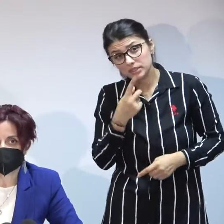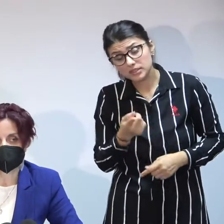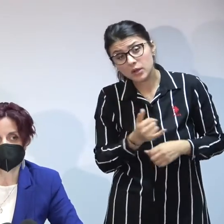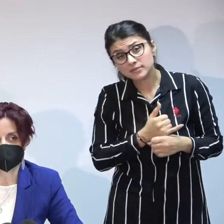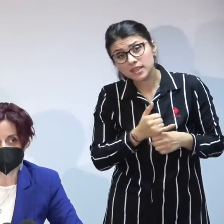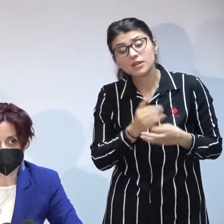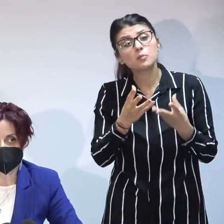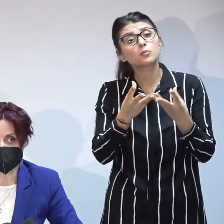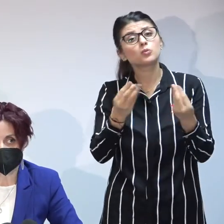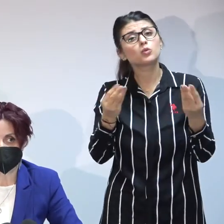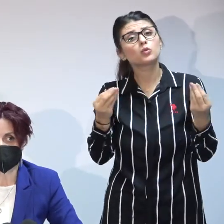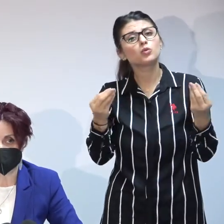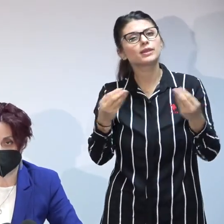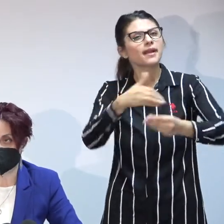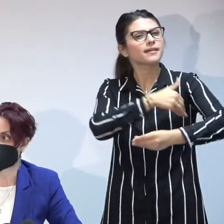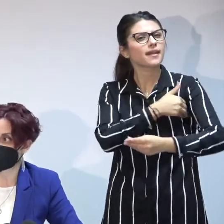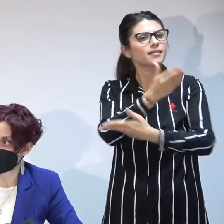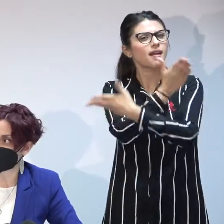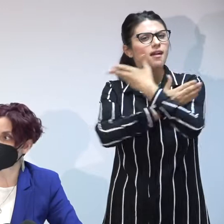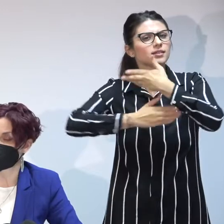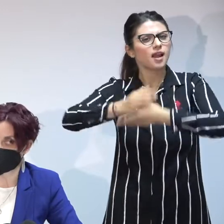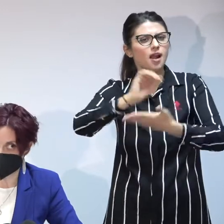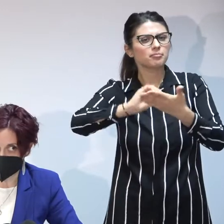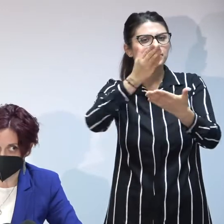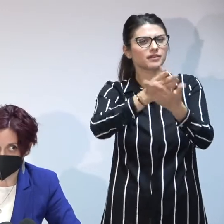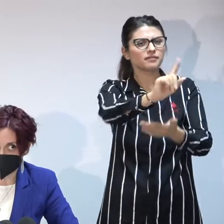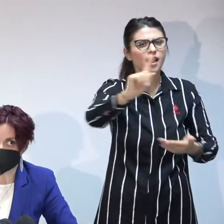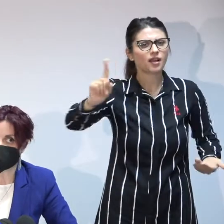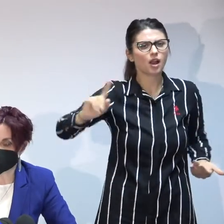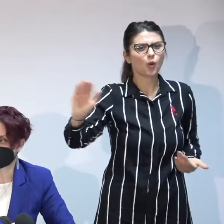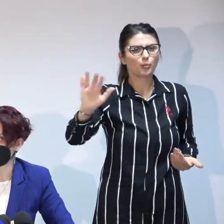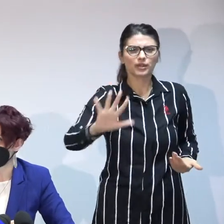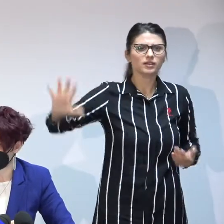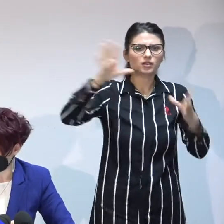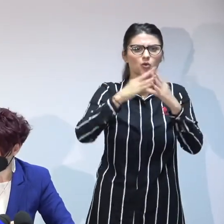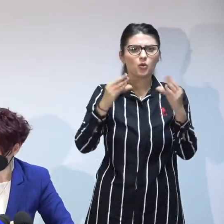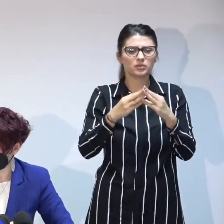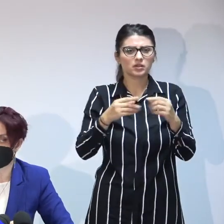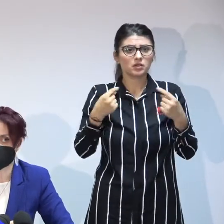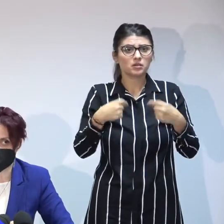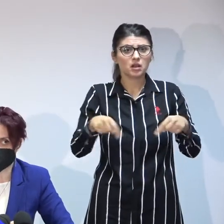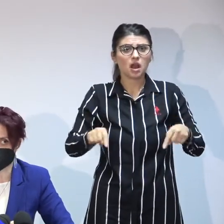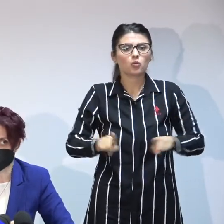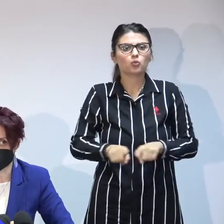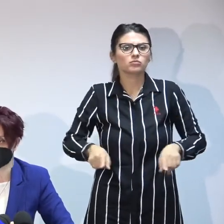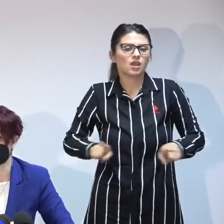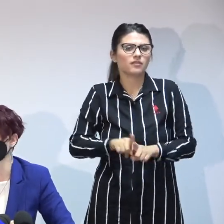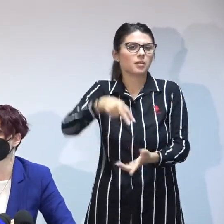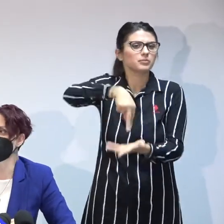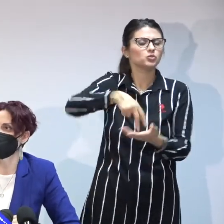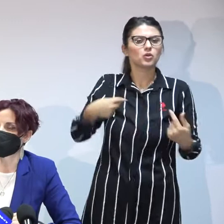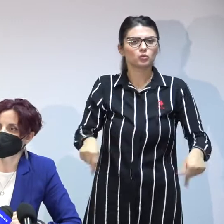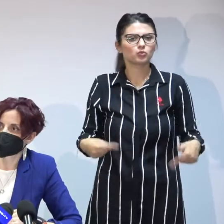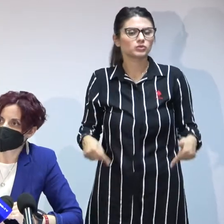multe din încadrările în grad de handicap ale copiilor din sistem nu stau în picioare și probabil ascund în